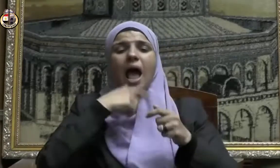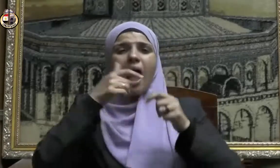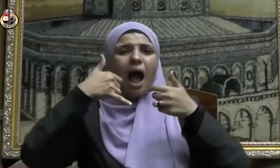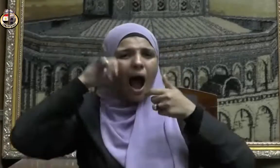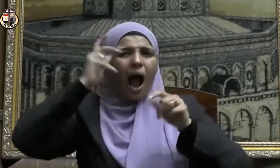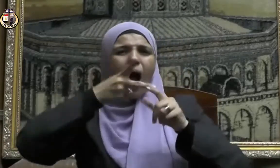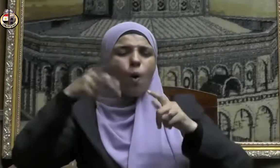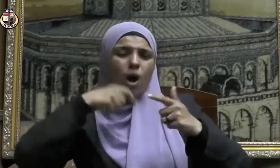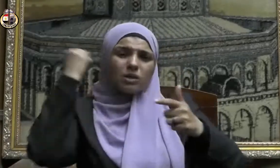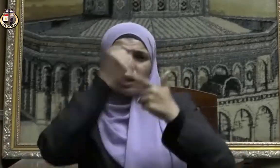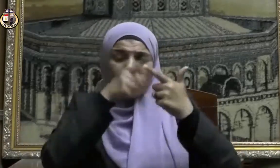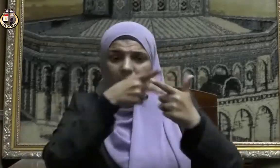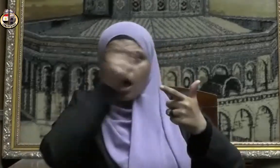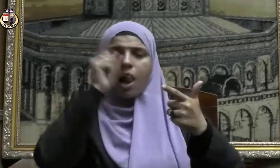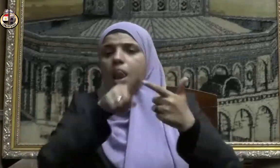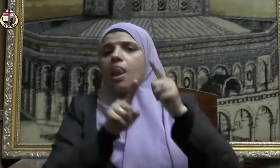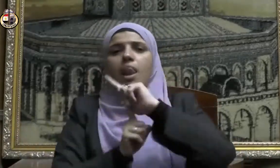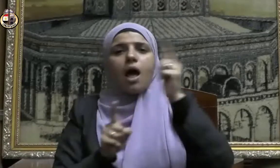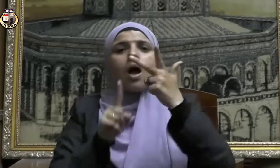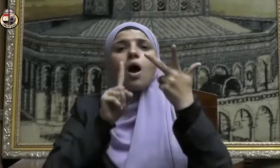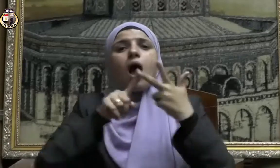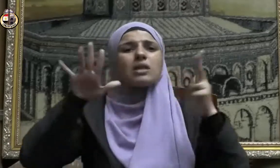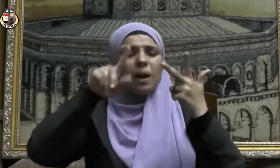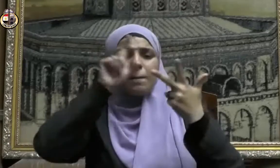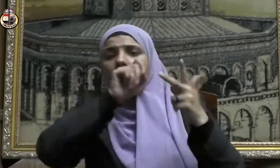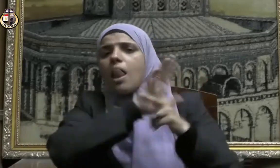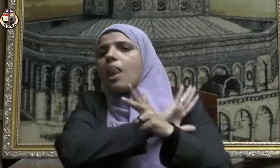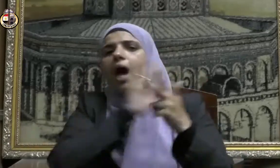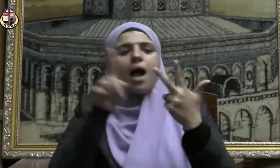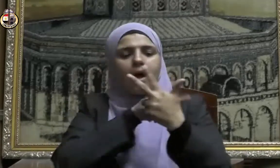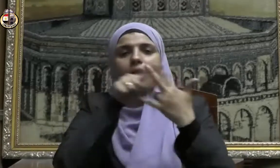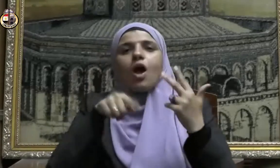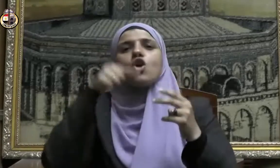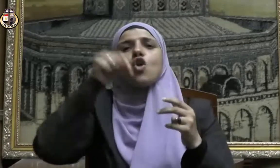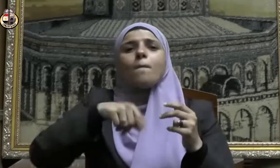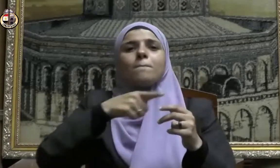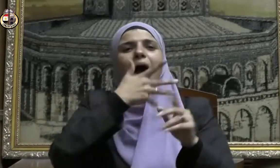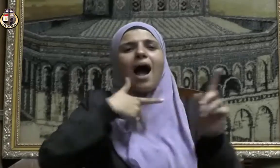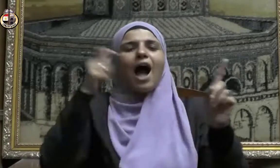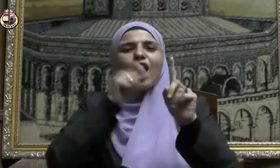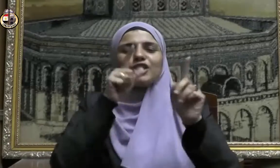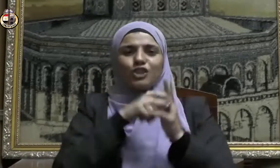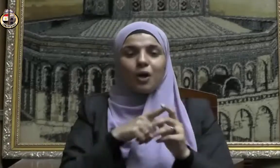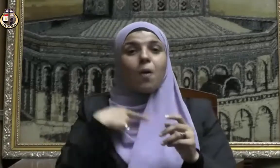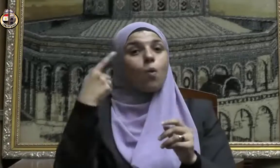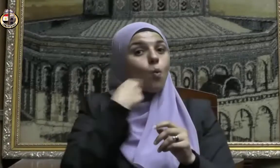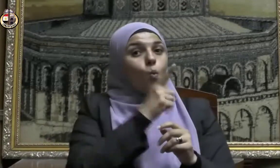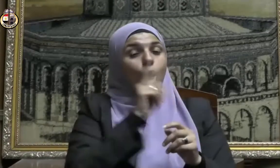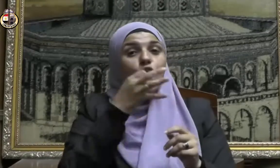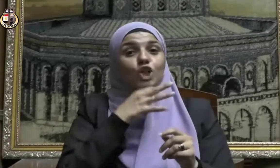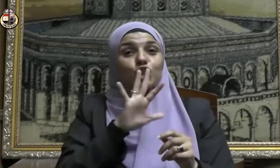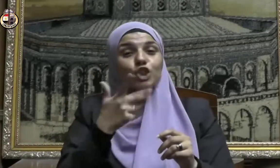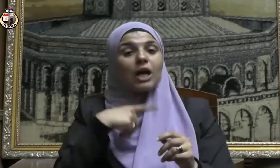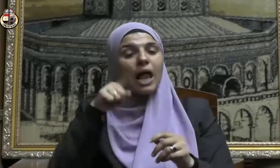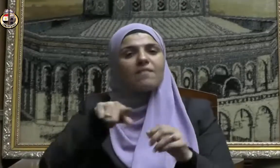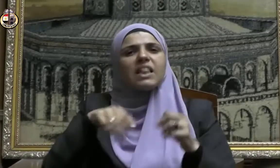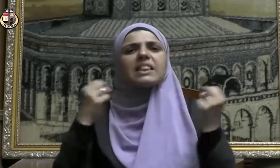يلتقط لقطته إلا من عرفها ولا شك أن في ذلك تدريب